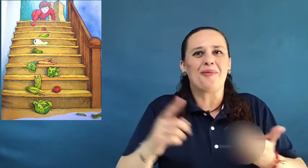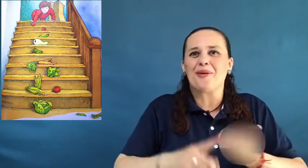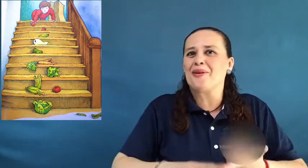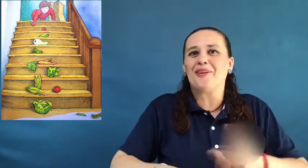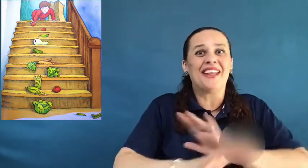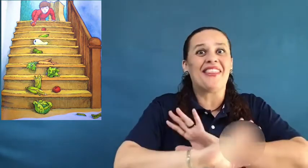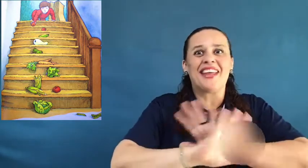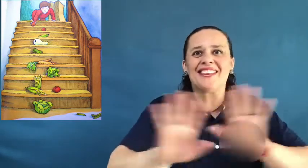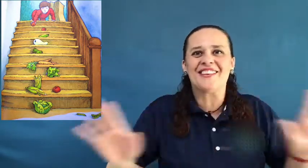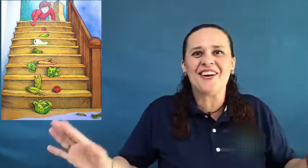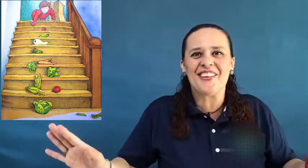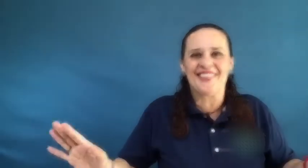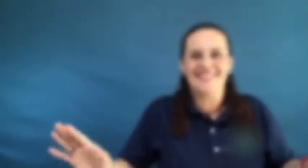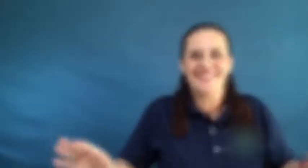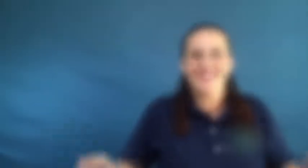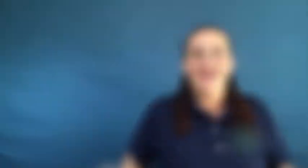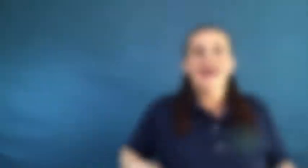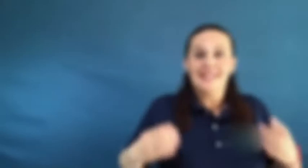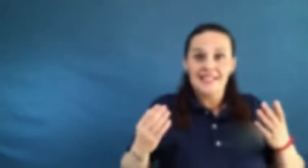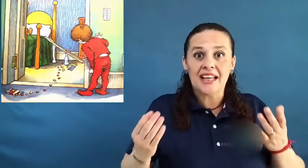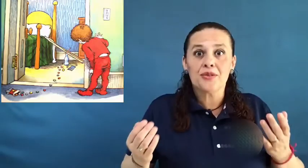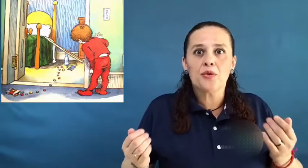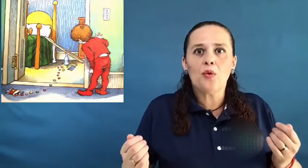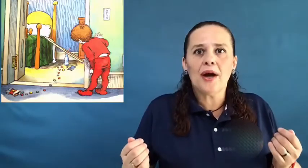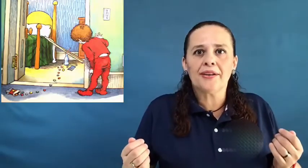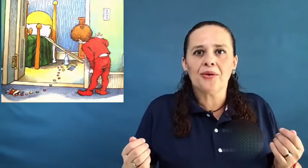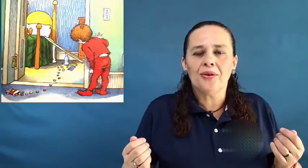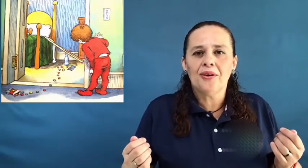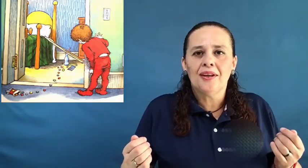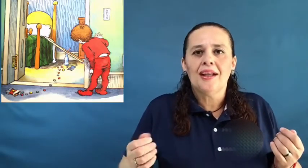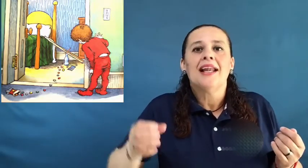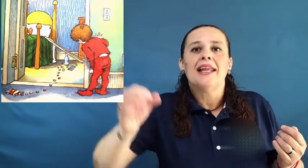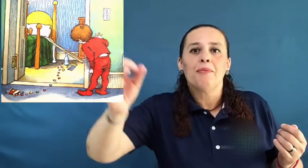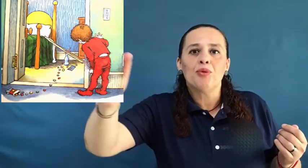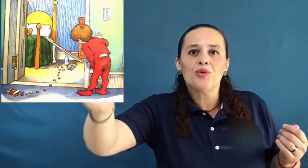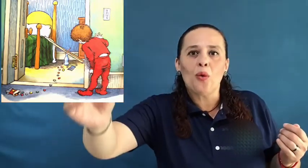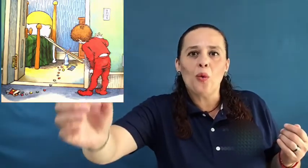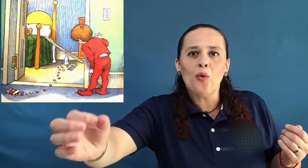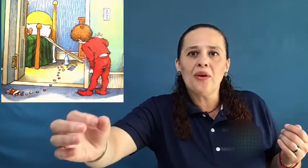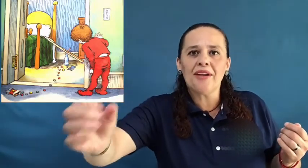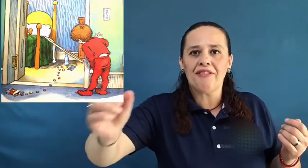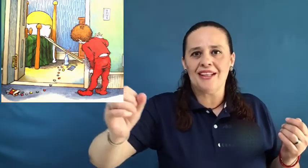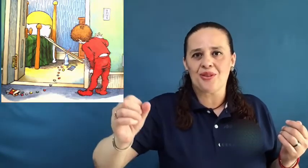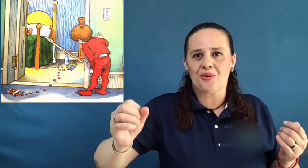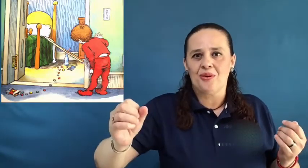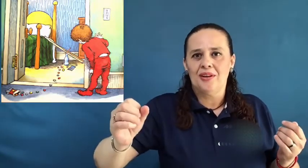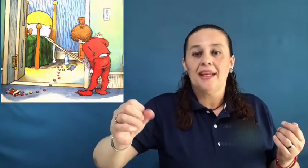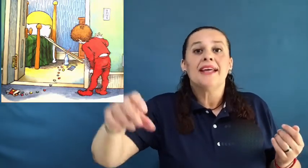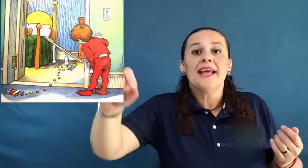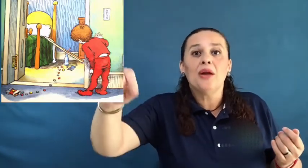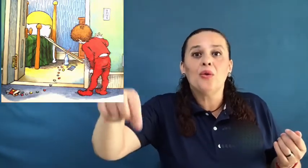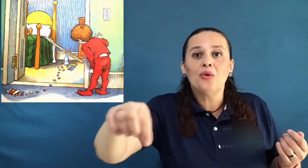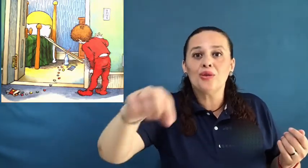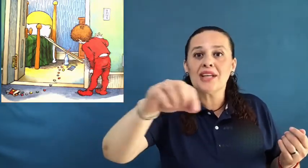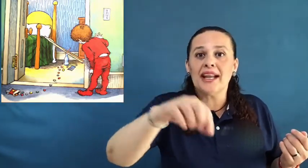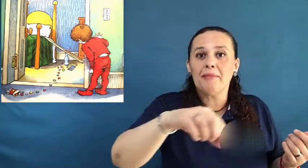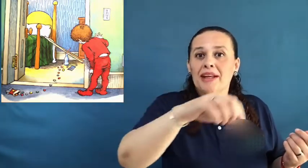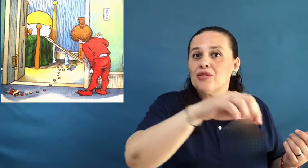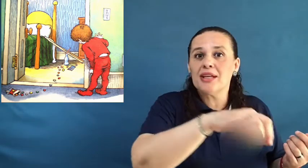brócoli, de todo. Ya en su cuarto, le puso un refresco y algunos caramelos de